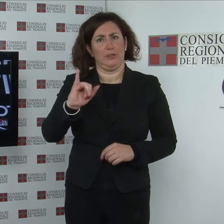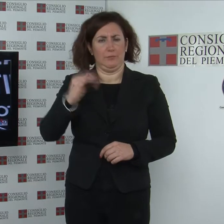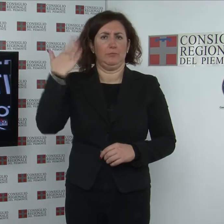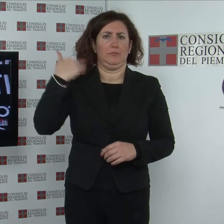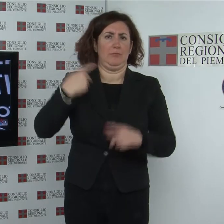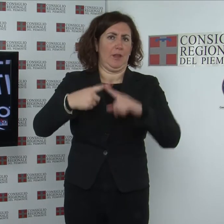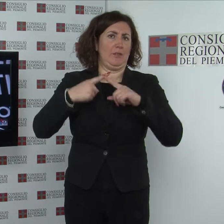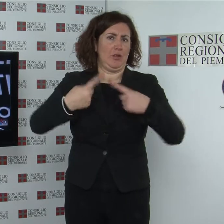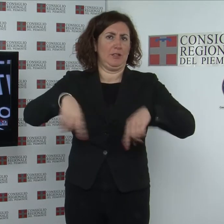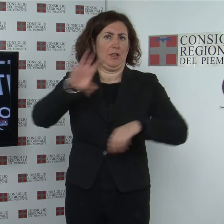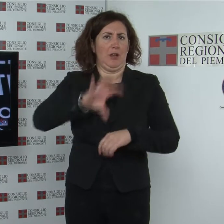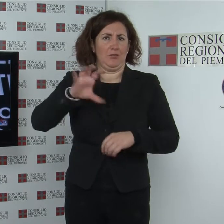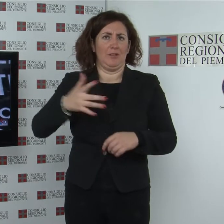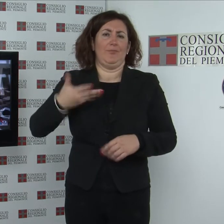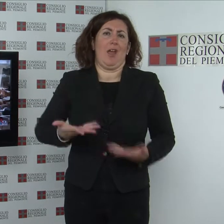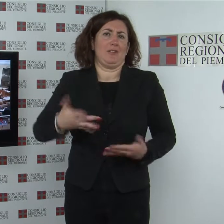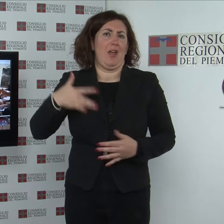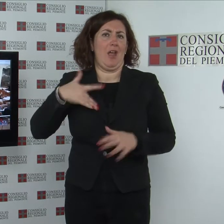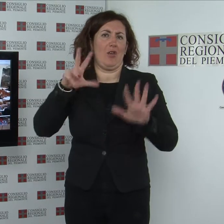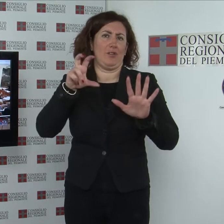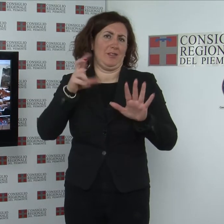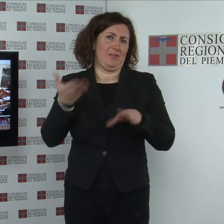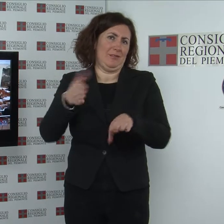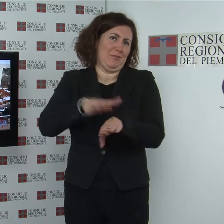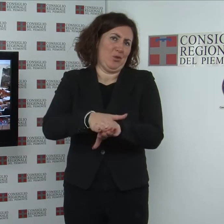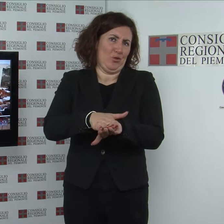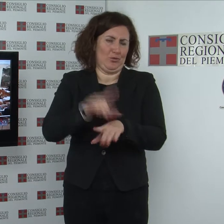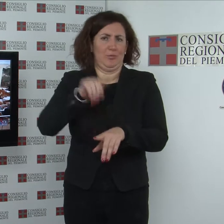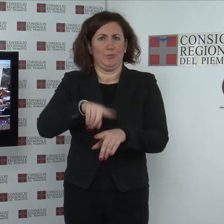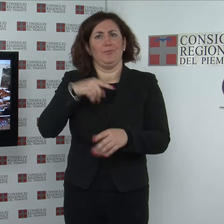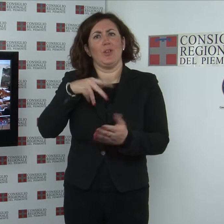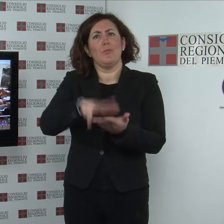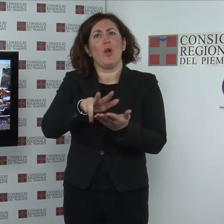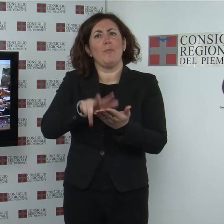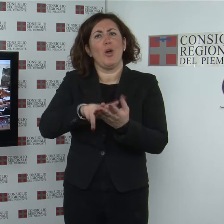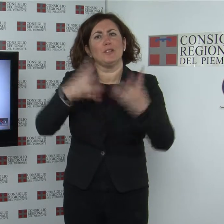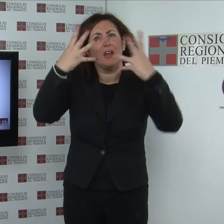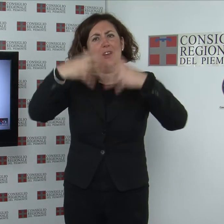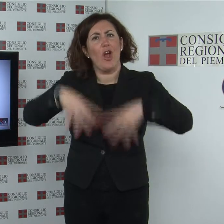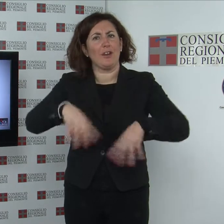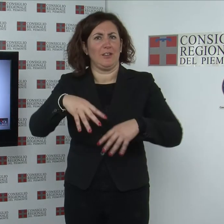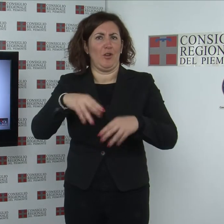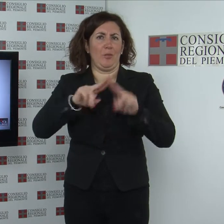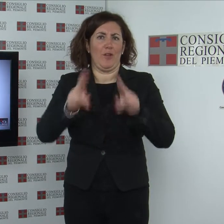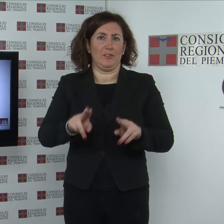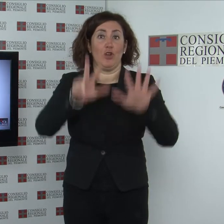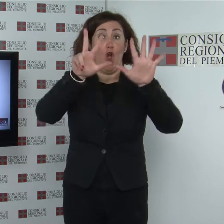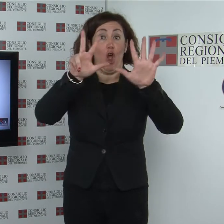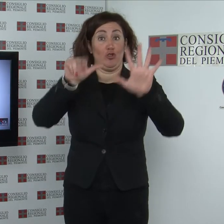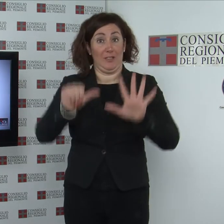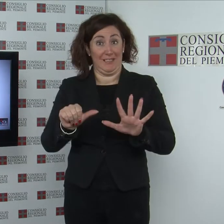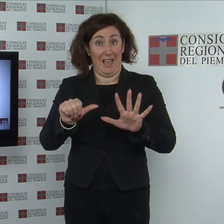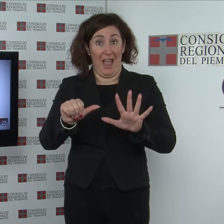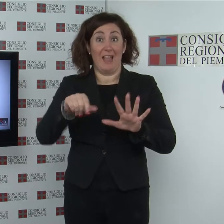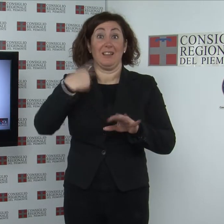scomparso all'età di 80 anni e ha poi approvato la proposta di riordino delle province da 8 a 6 accorpando biella